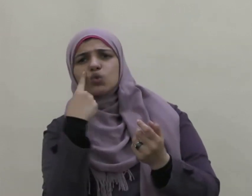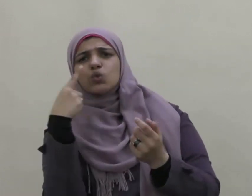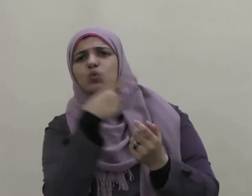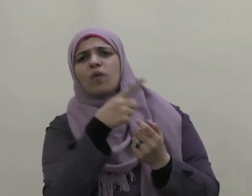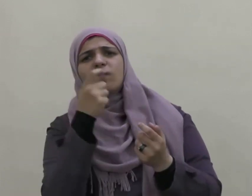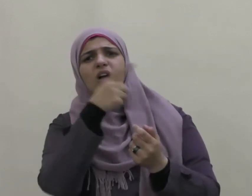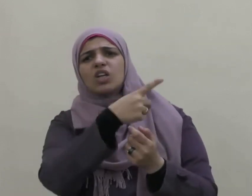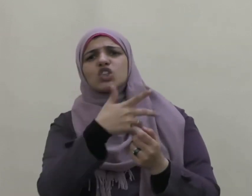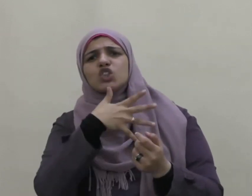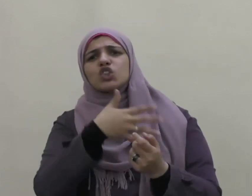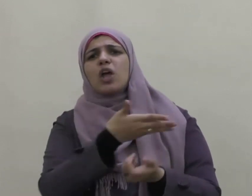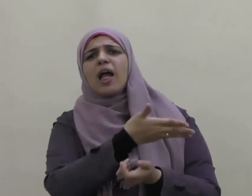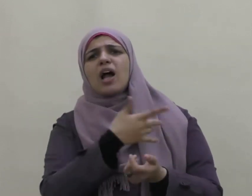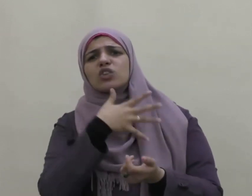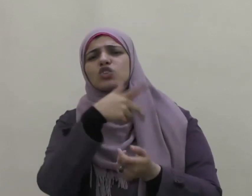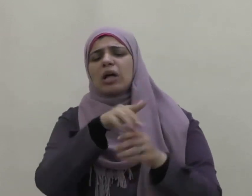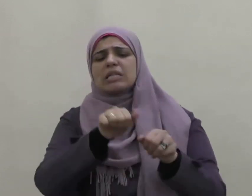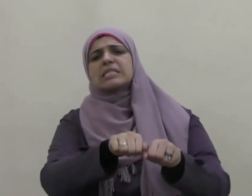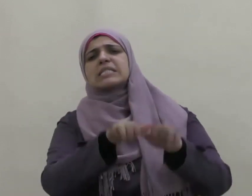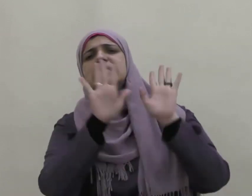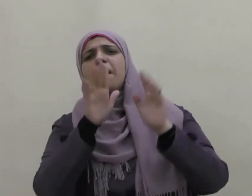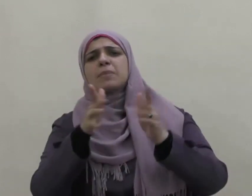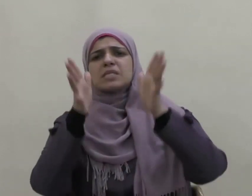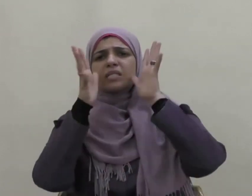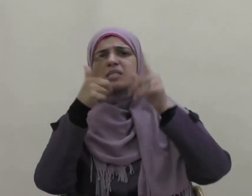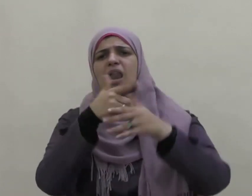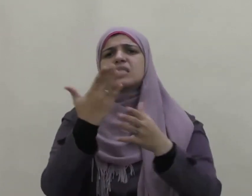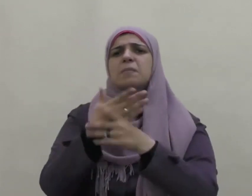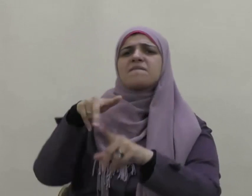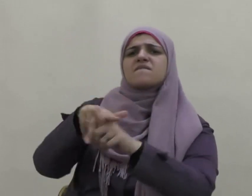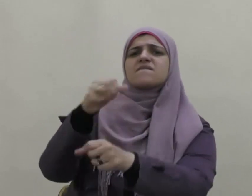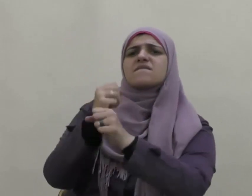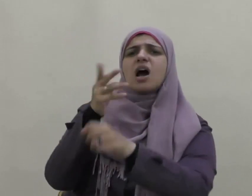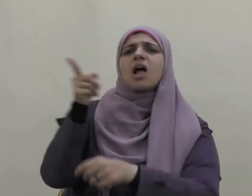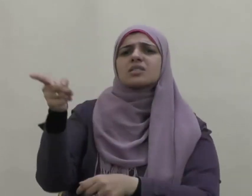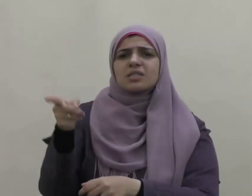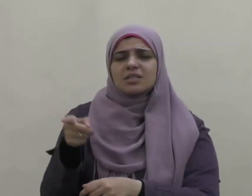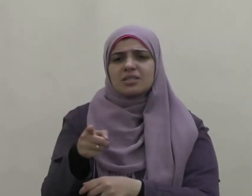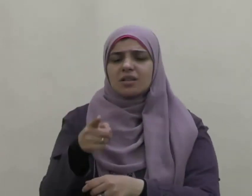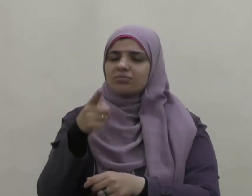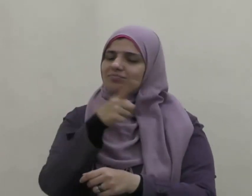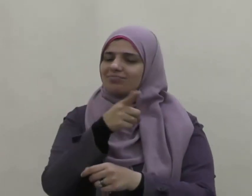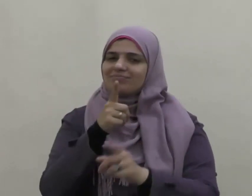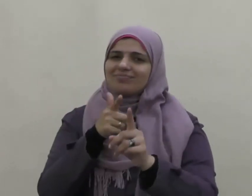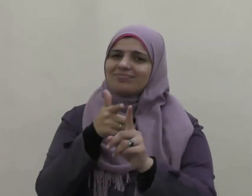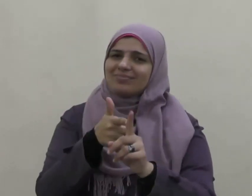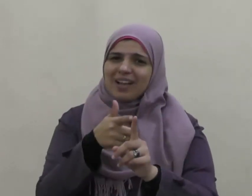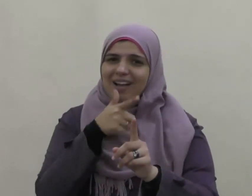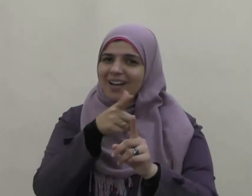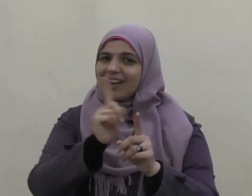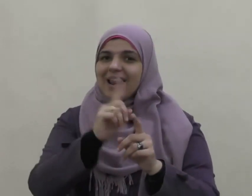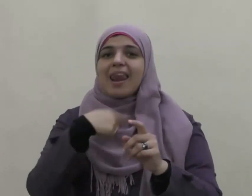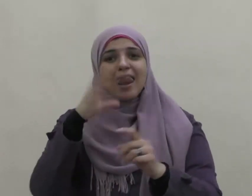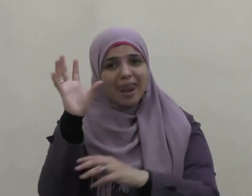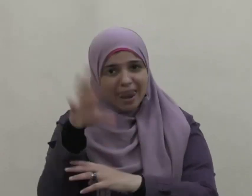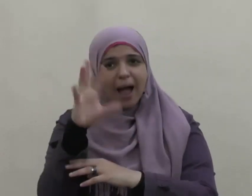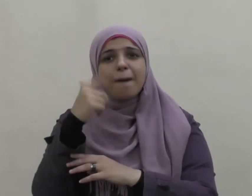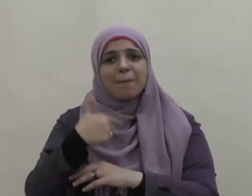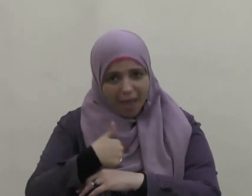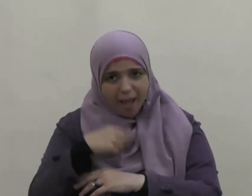الشيخ ترك صلاته من أجل فرس فأقبل فقال ما عنفني أحد منذ